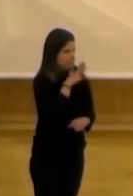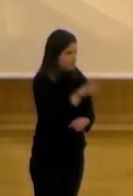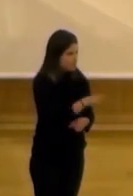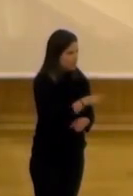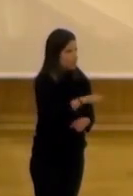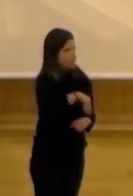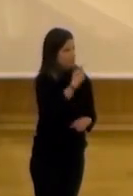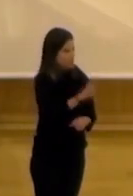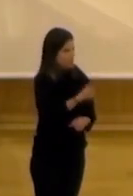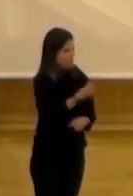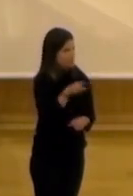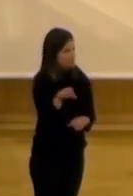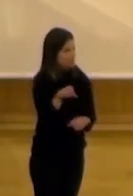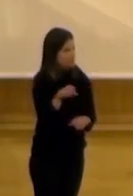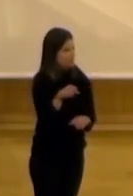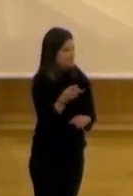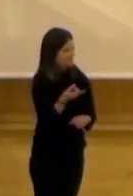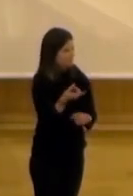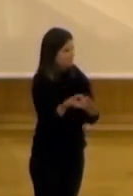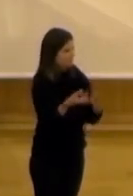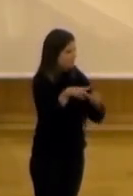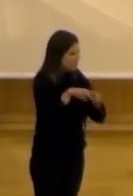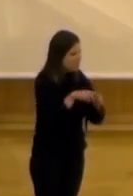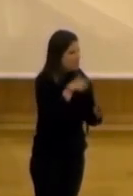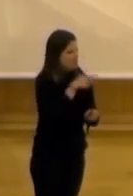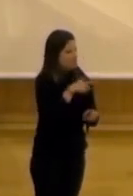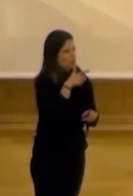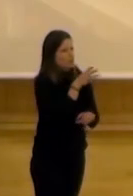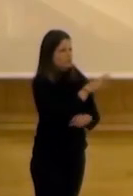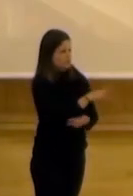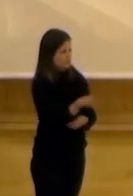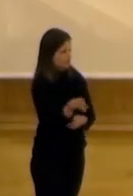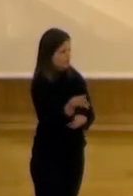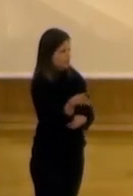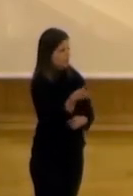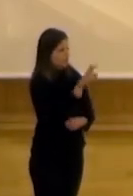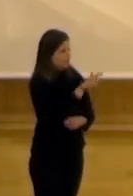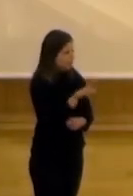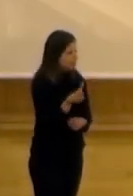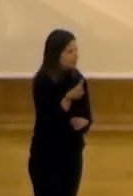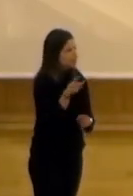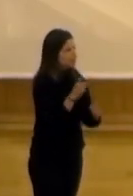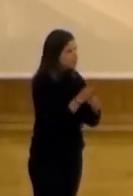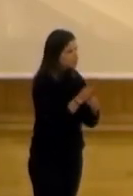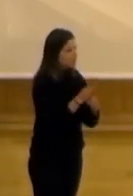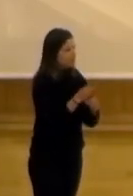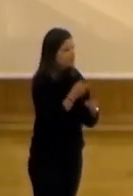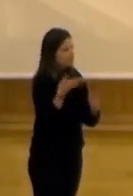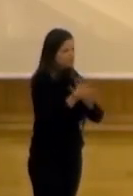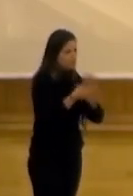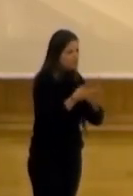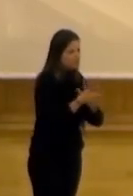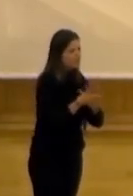porque lo importante de esto, de estas dinámicas, estos talleres duraron durante tres semanas, la gente se encontraba y ya les contaba yo que había